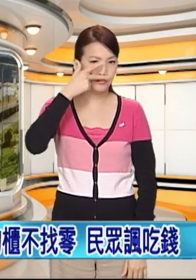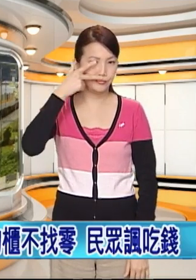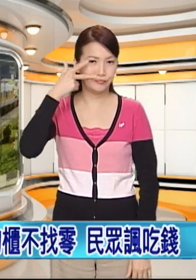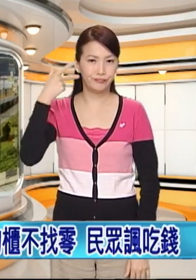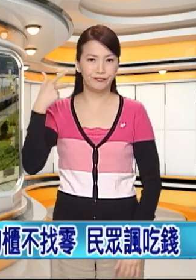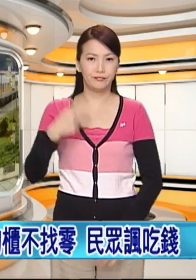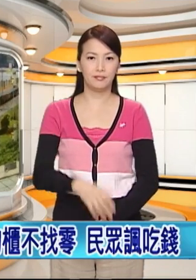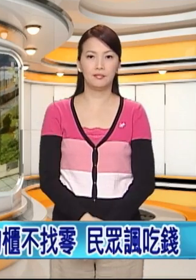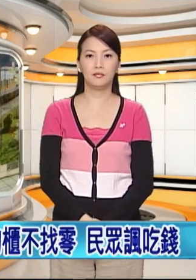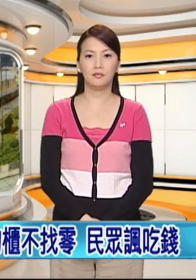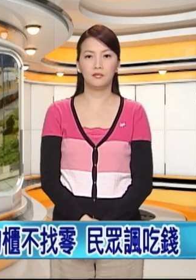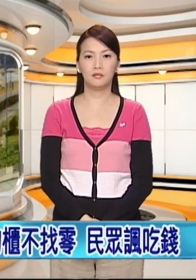情况还是没变